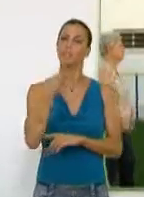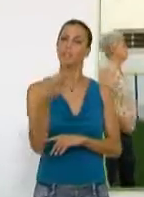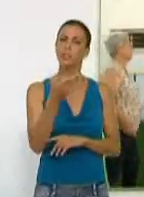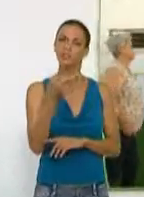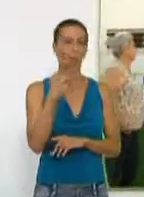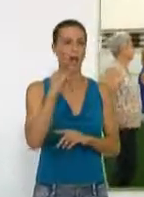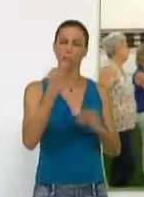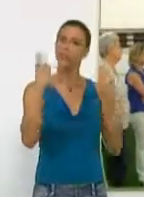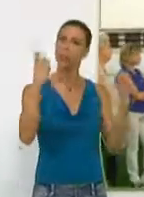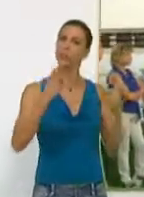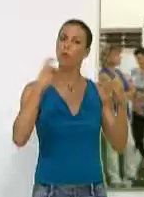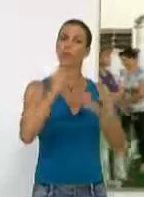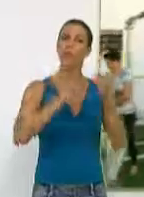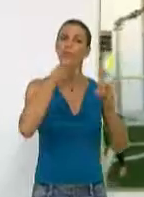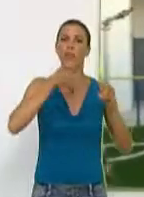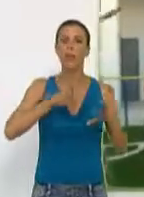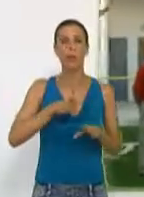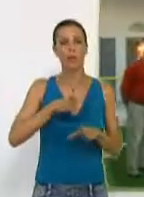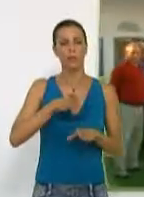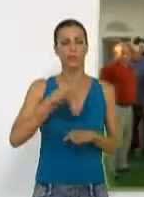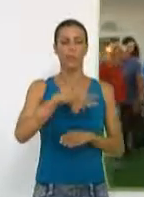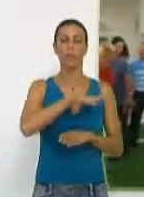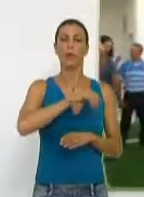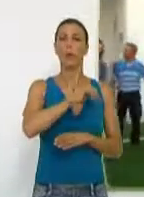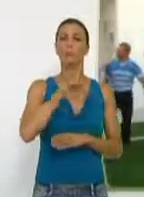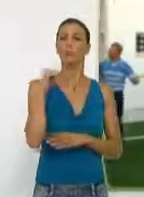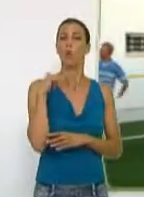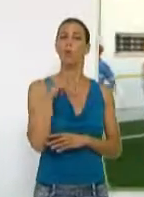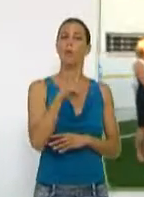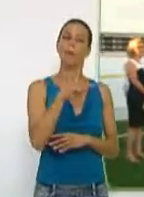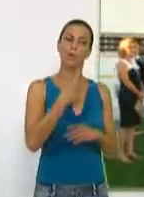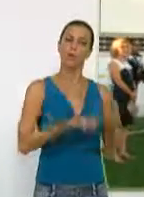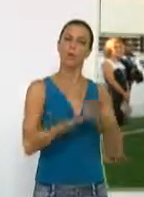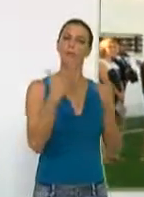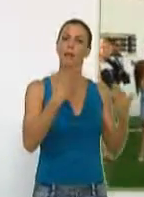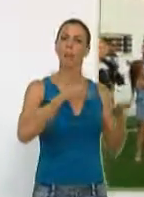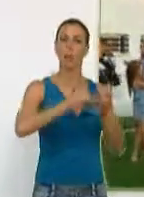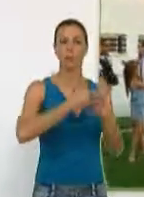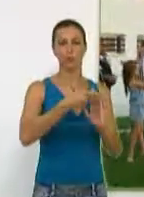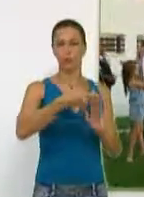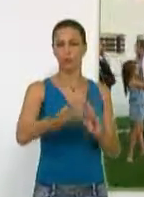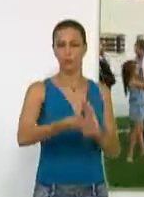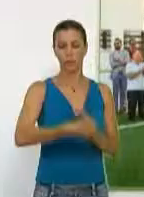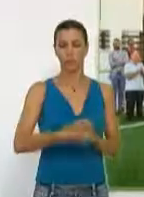Chamorro, destacaba el esfuerzo realizado por la entidad local autónoma por sacar adelante un proyecto de tal envergadura.